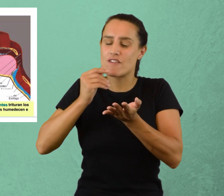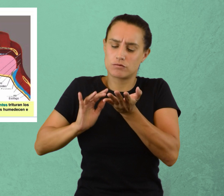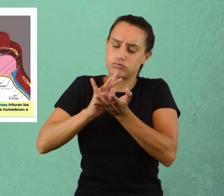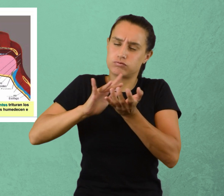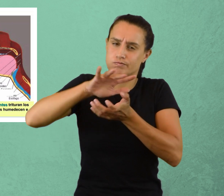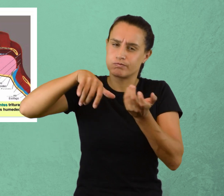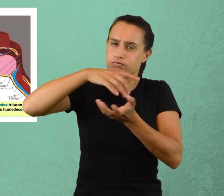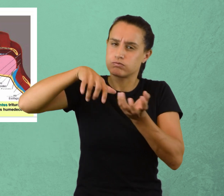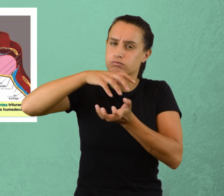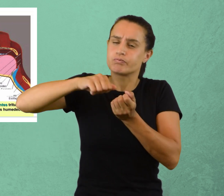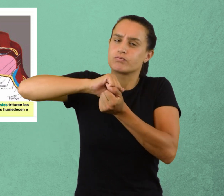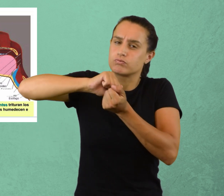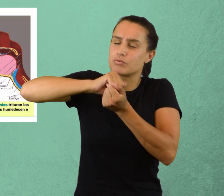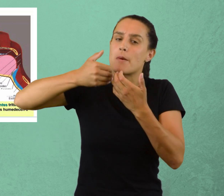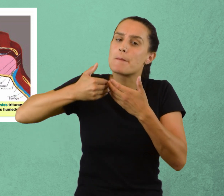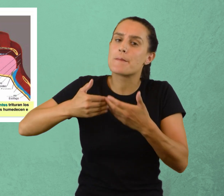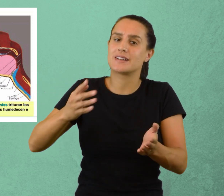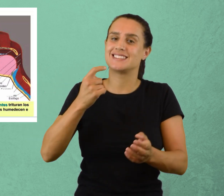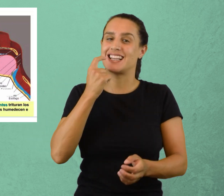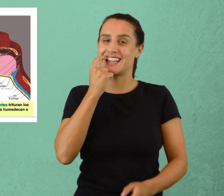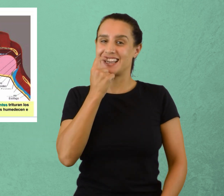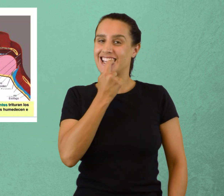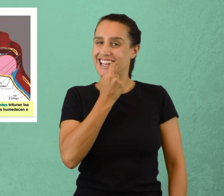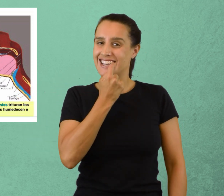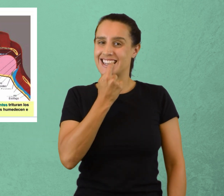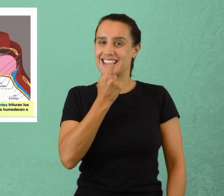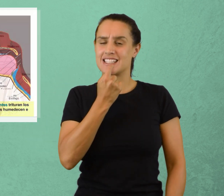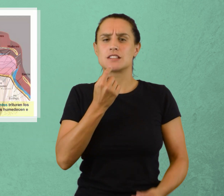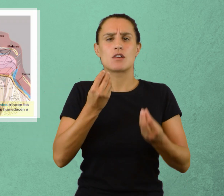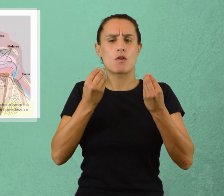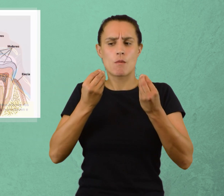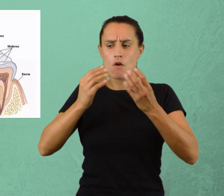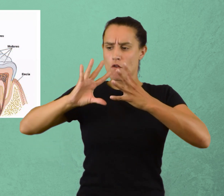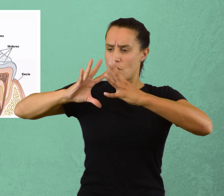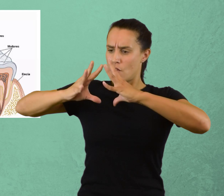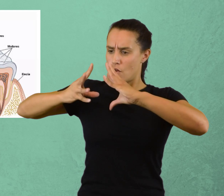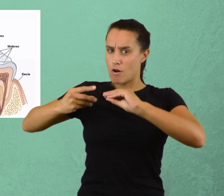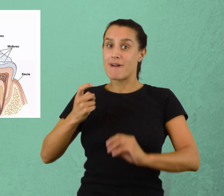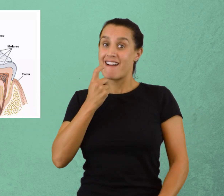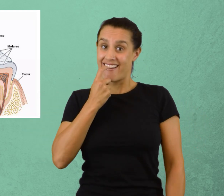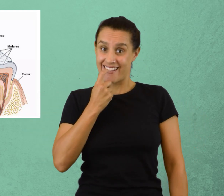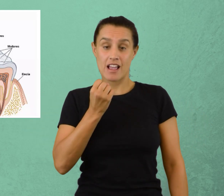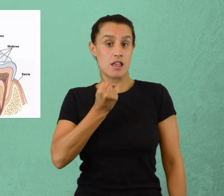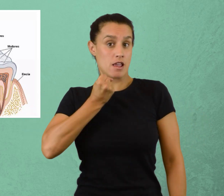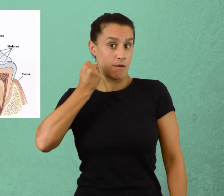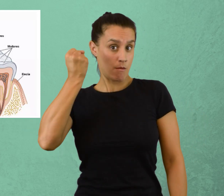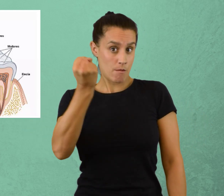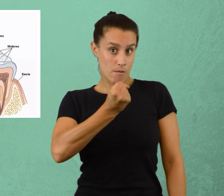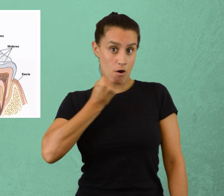química. Estructura de los dientes. Estos útiles elementos forman parte